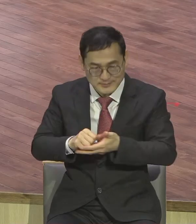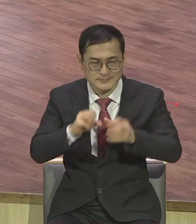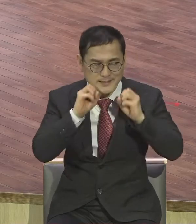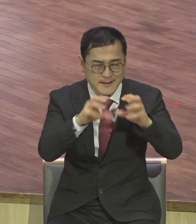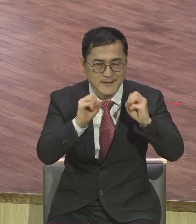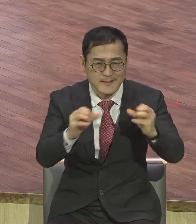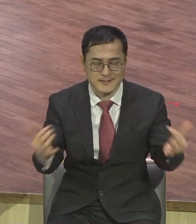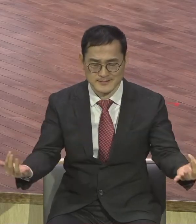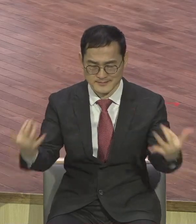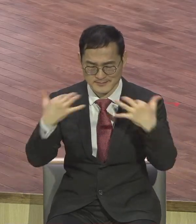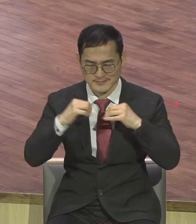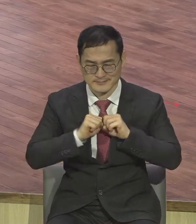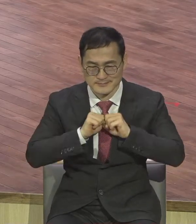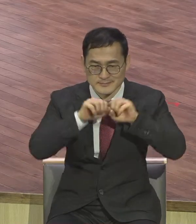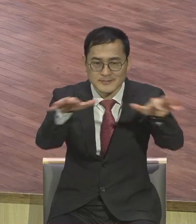요즘